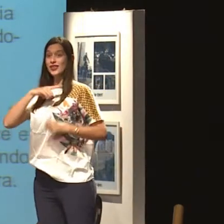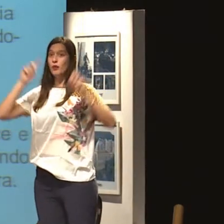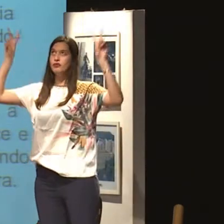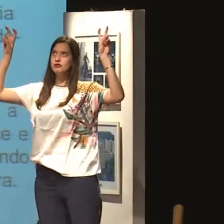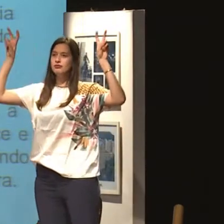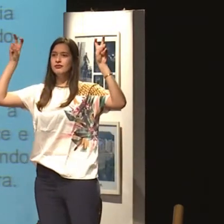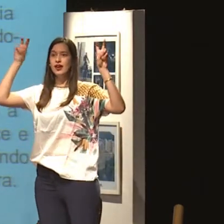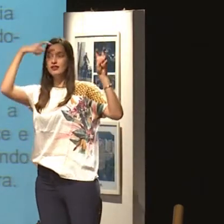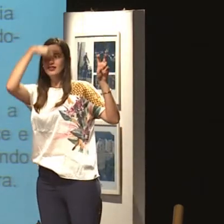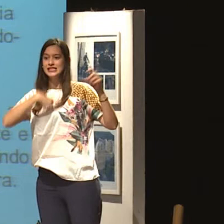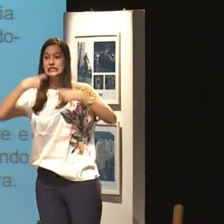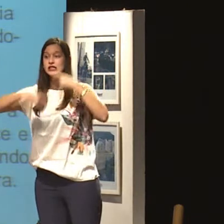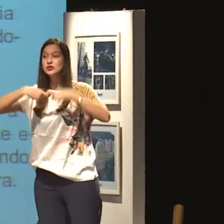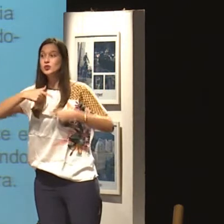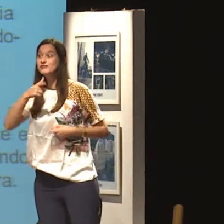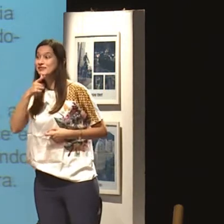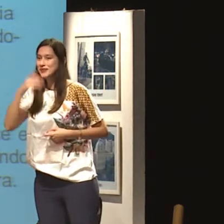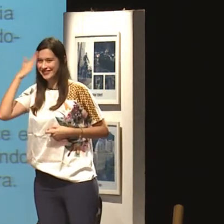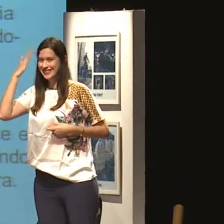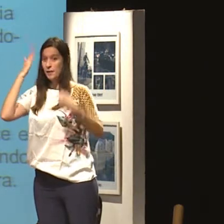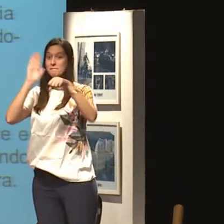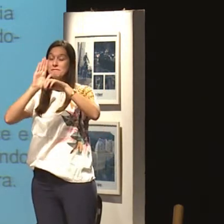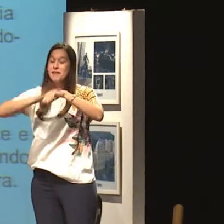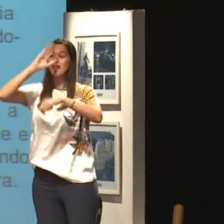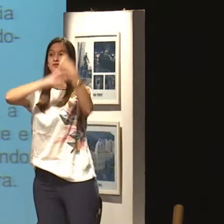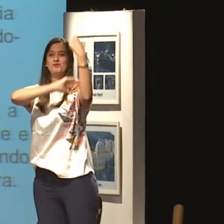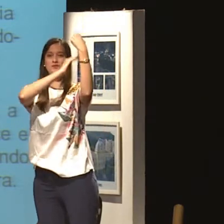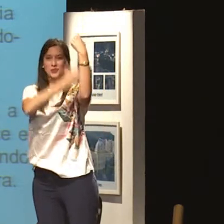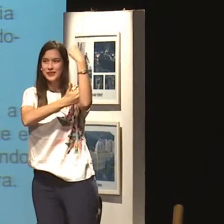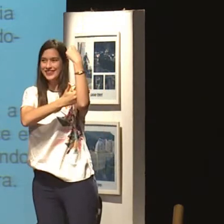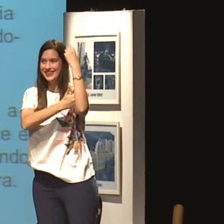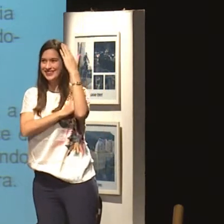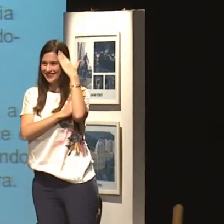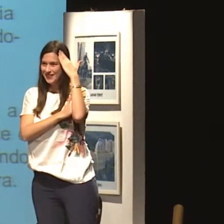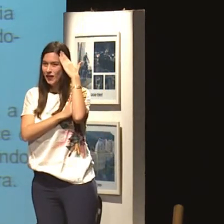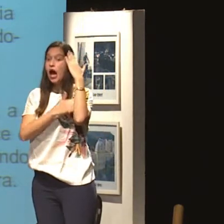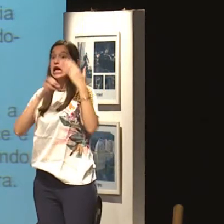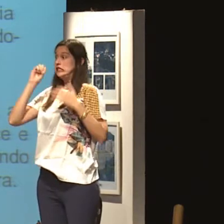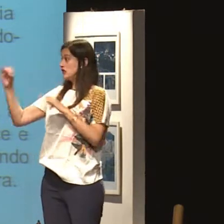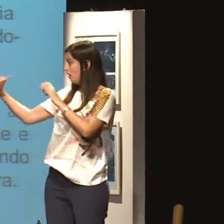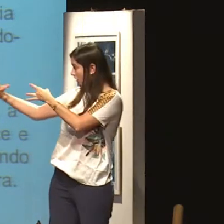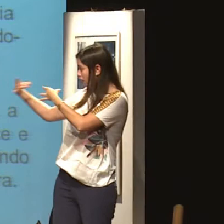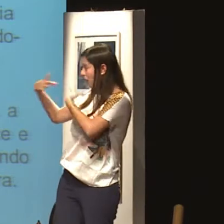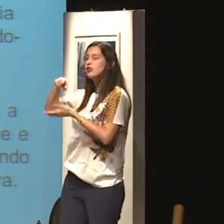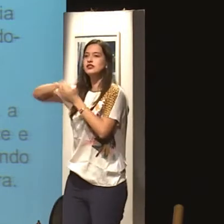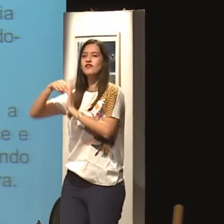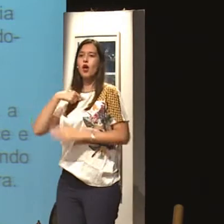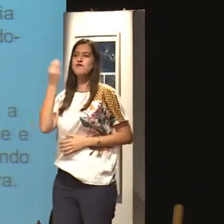Porque o homem pensa... Eu sou o homem, eu tenho o poder. Ele é mais forte, né? Ele sabe, eu sou mais forte. Se ela